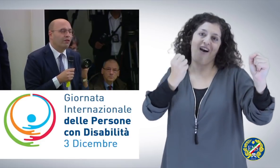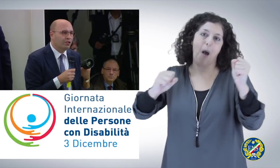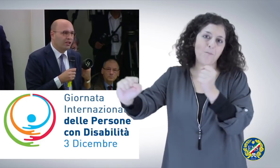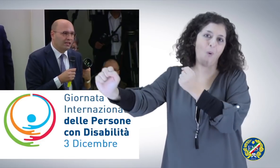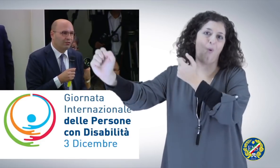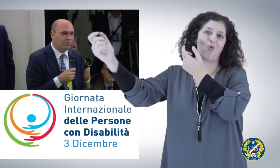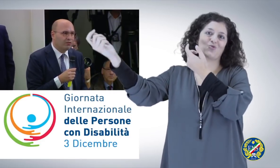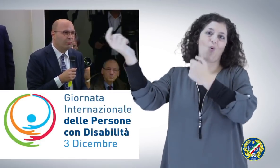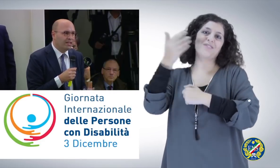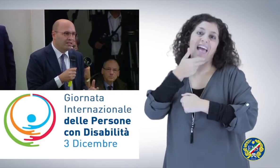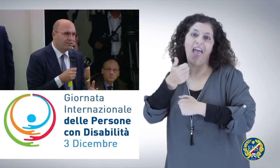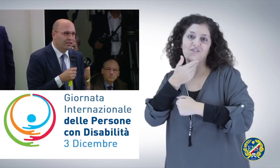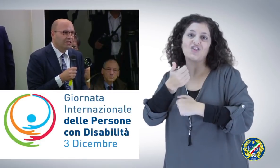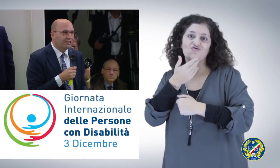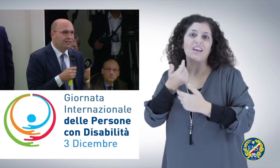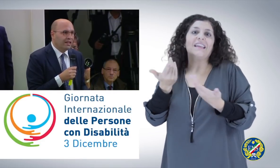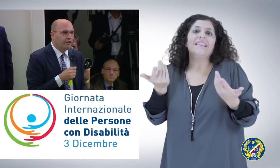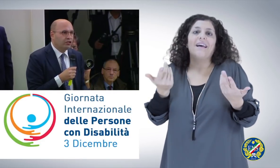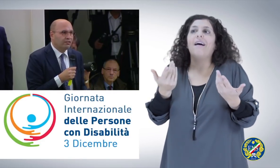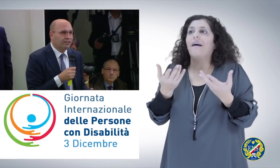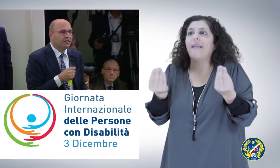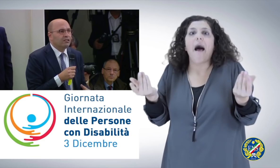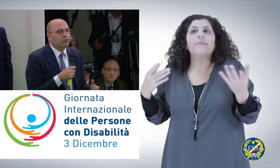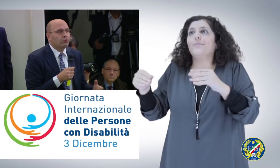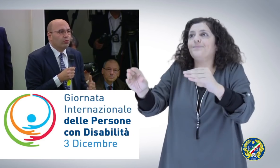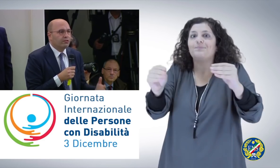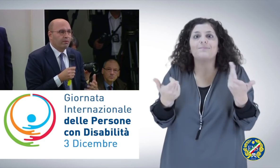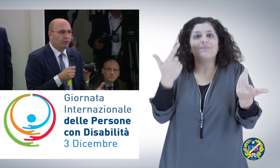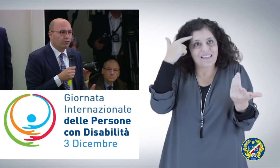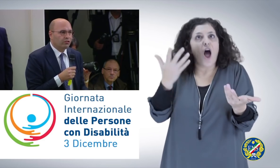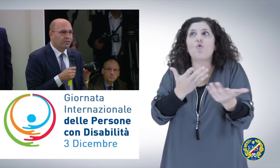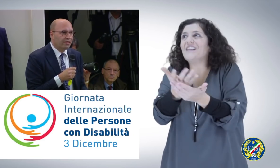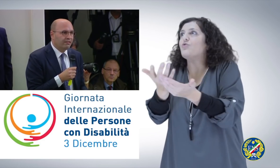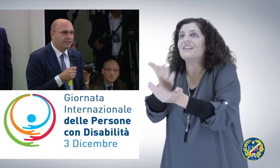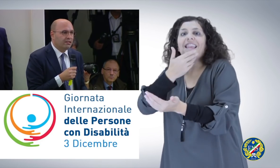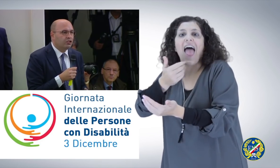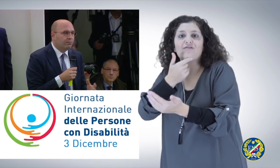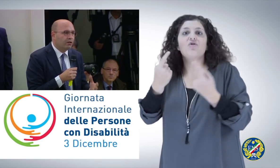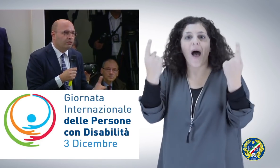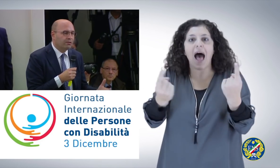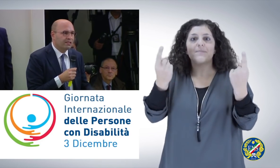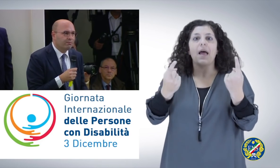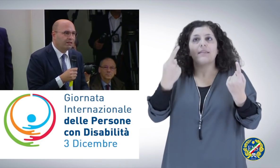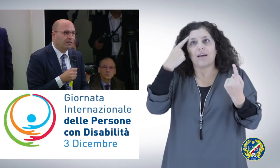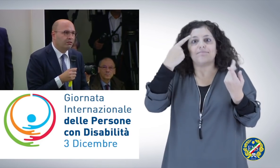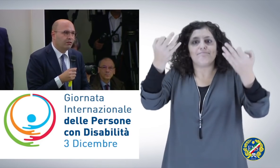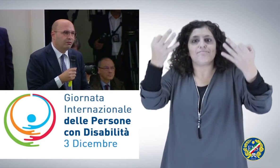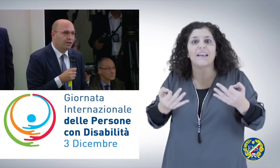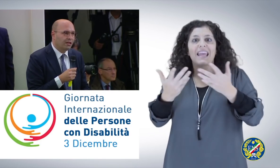famigerato ormai numerino del deficit su cui insomma molto si scrive e si dice però insomma si aspetta ancora una